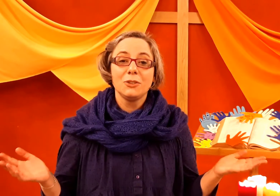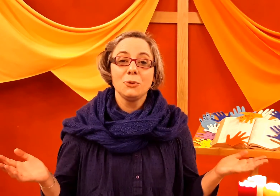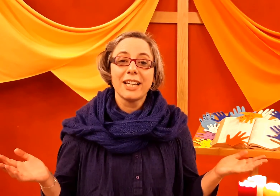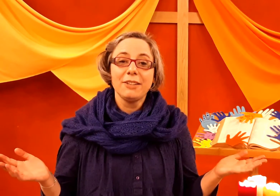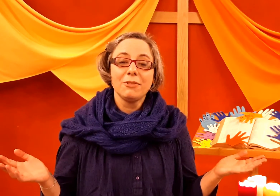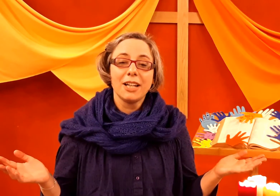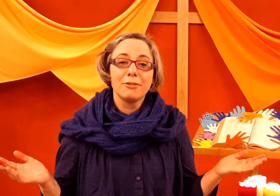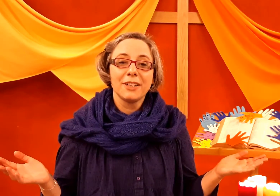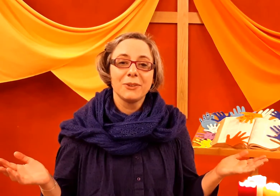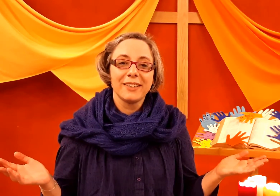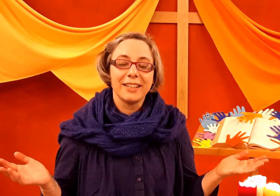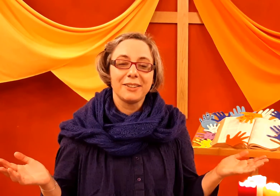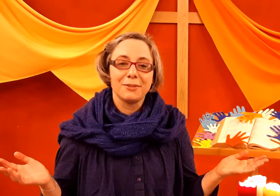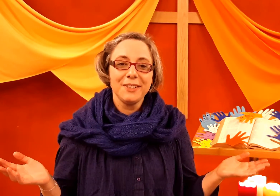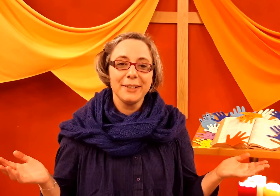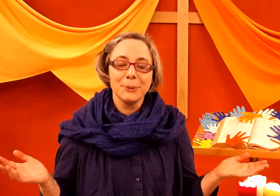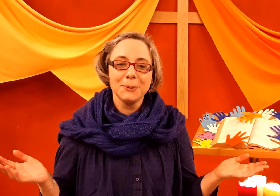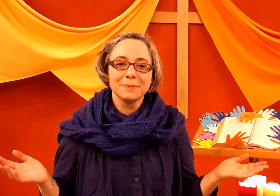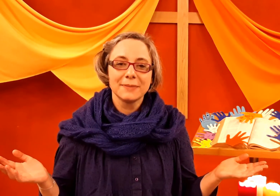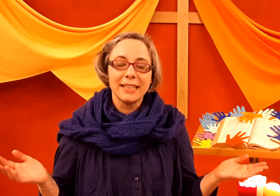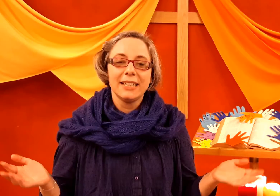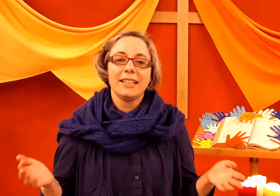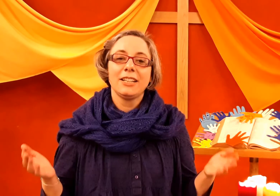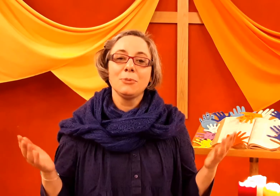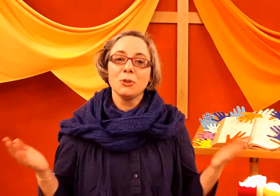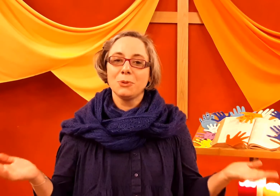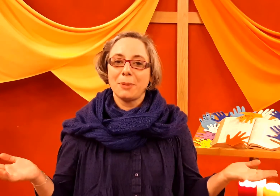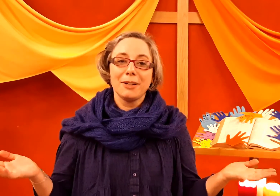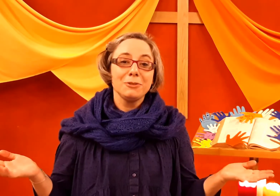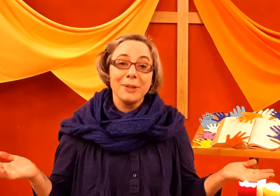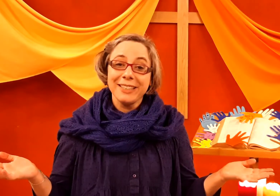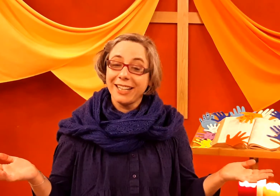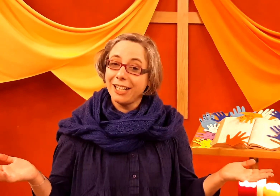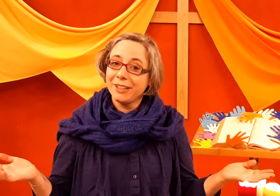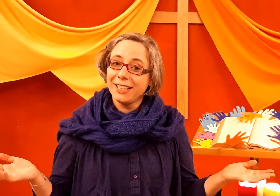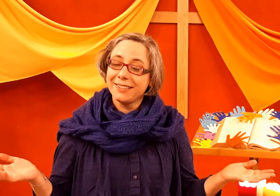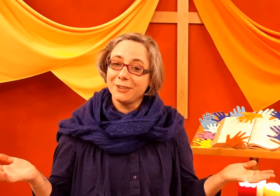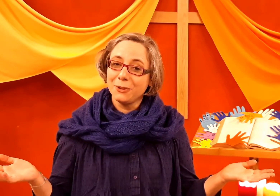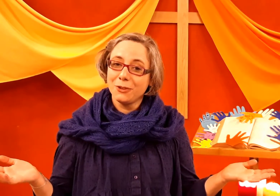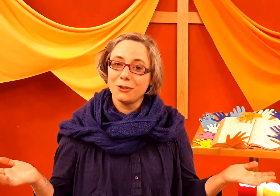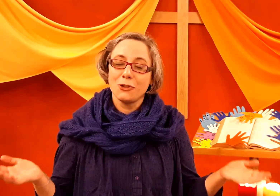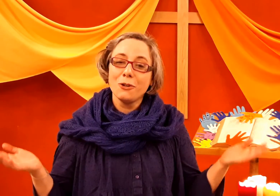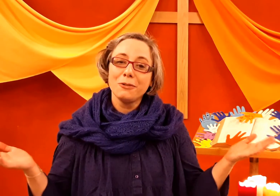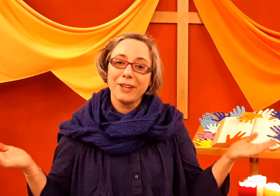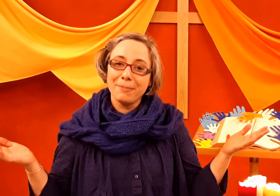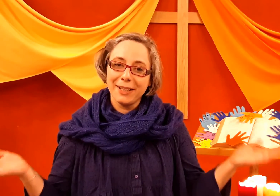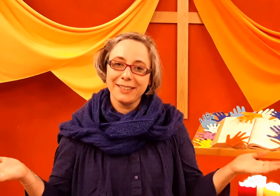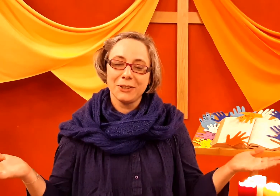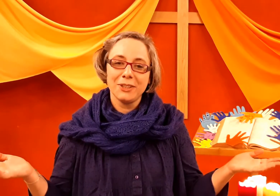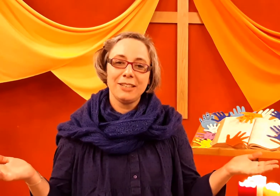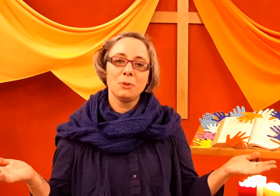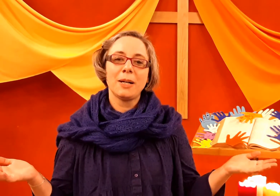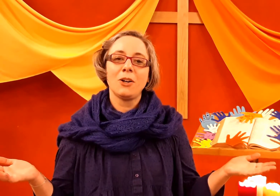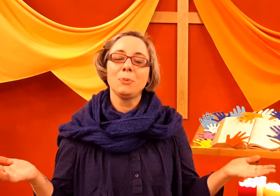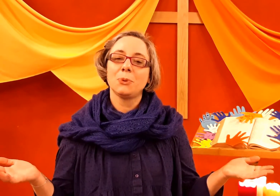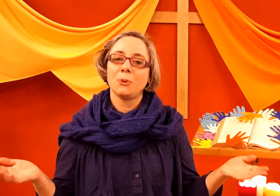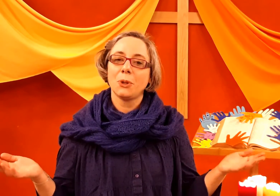Nous arrivons à la fin de cette vidéo, et comme je ne pourrai pas vous bénir à la fin de la séance, je le fais maintenant et vos parents pourront